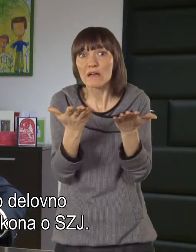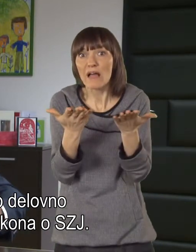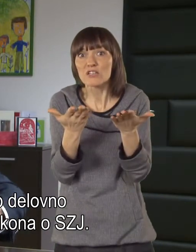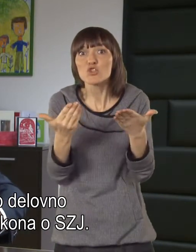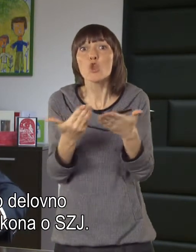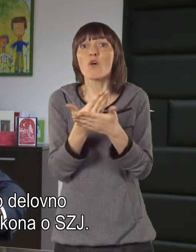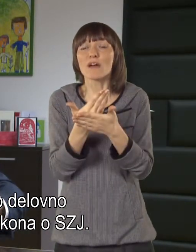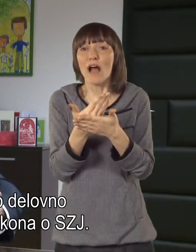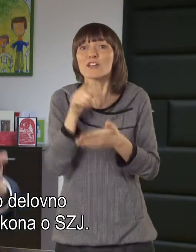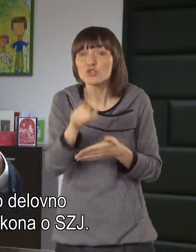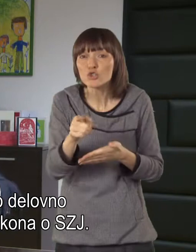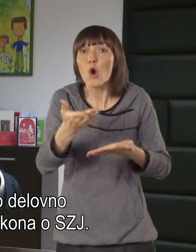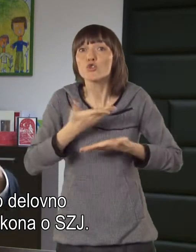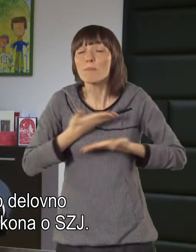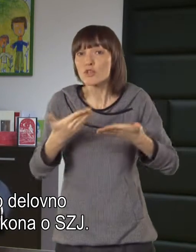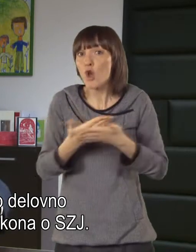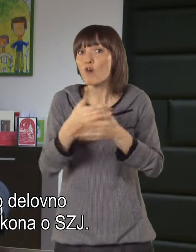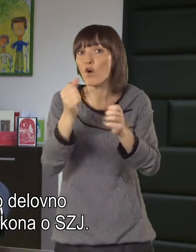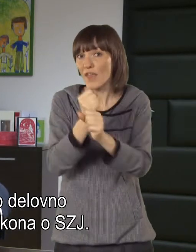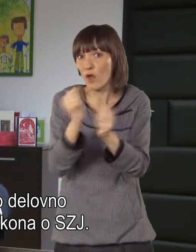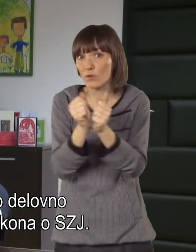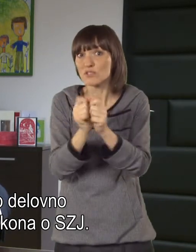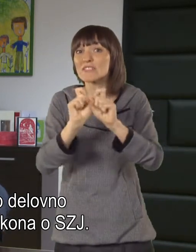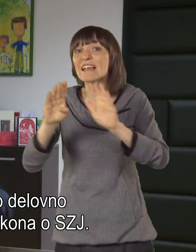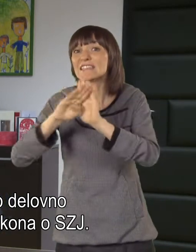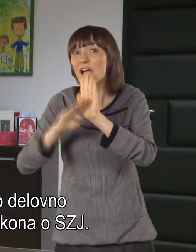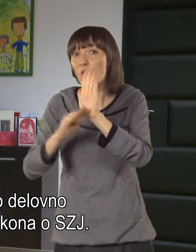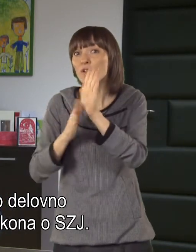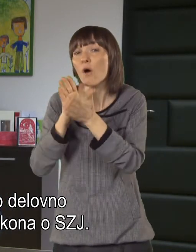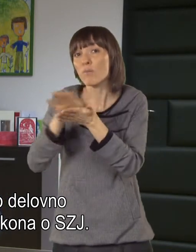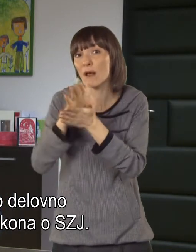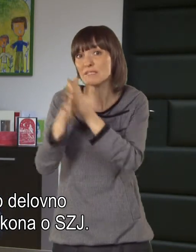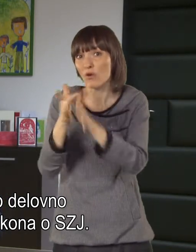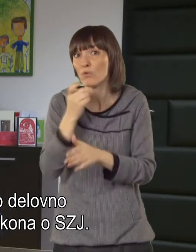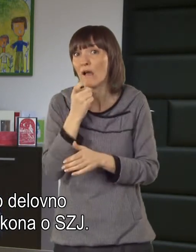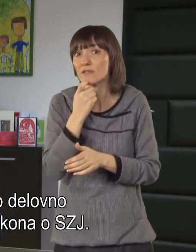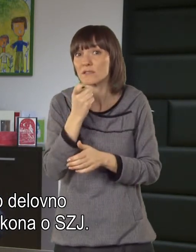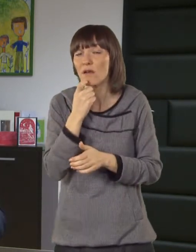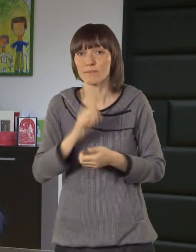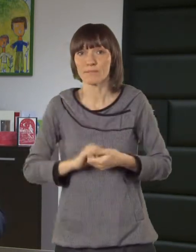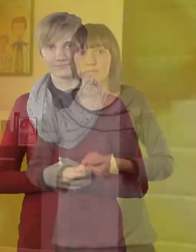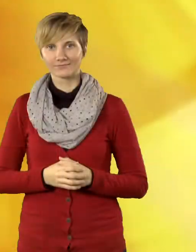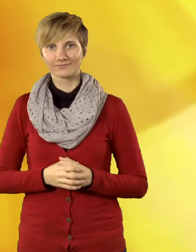delovno mesto v bistvu prišlo zaradi zakona o slovenskim znakovnem jeziku.